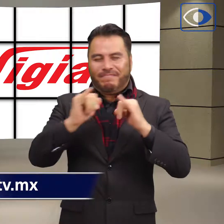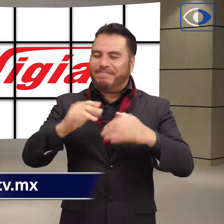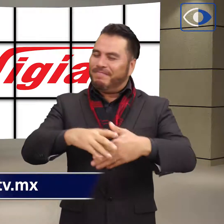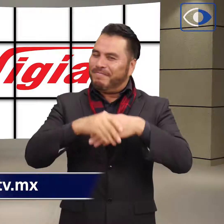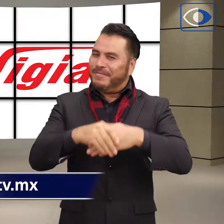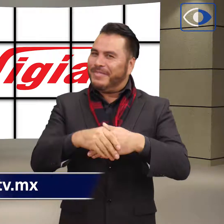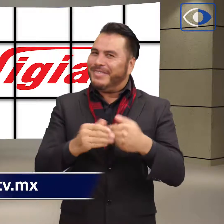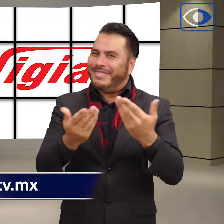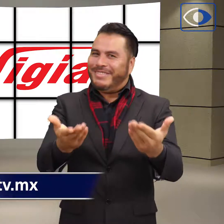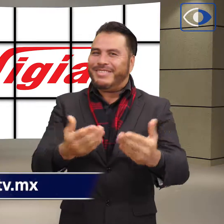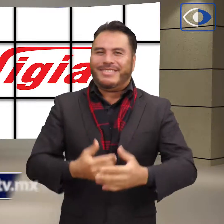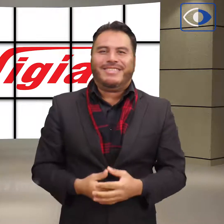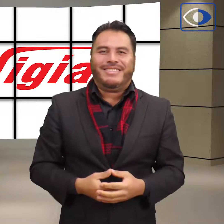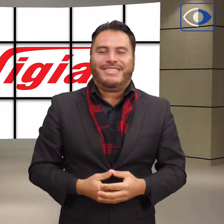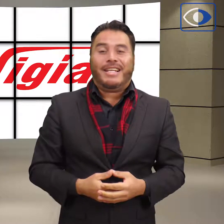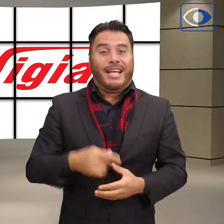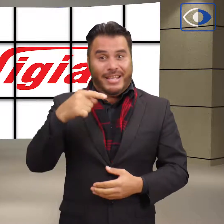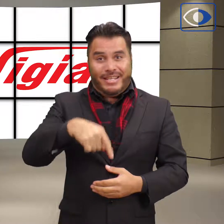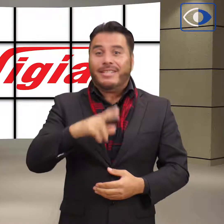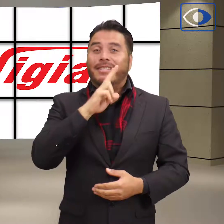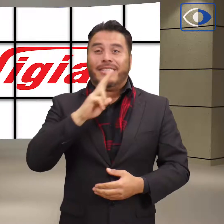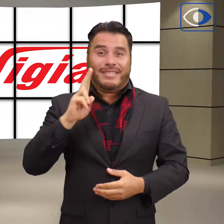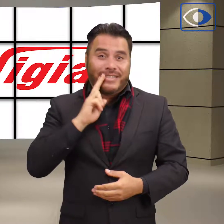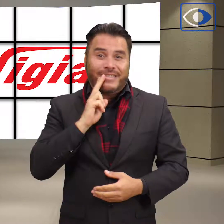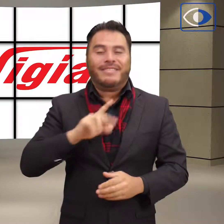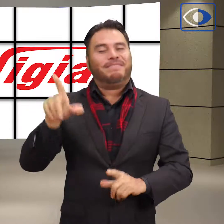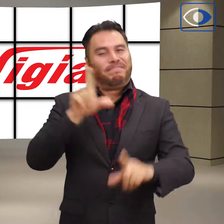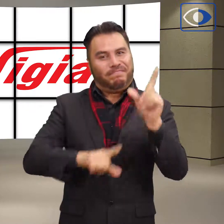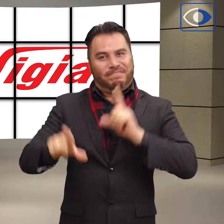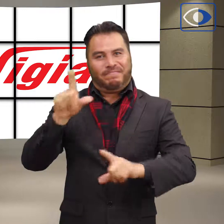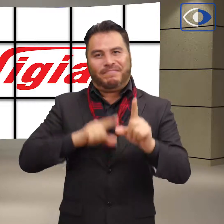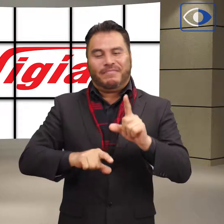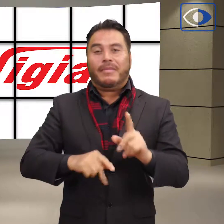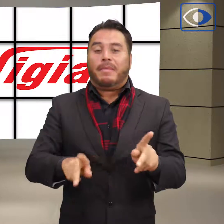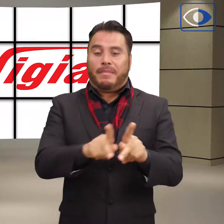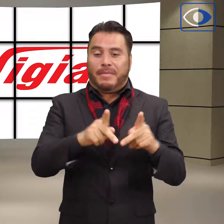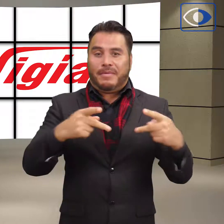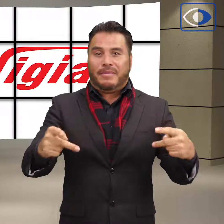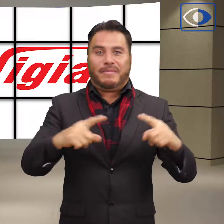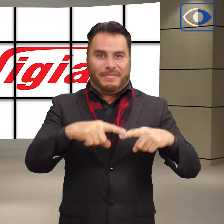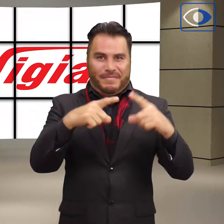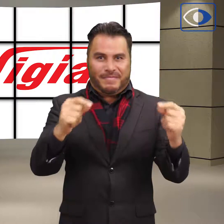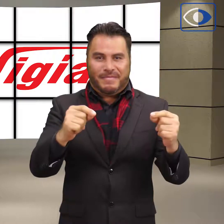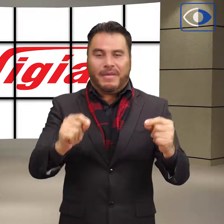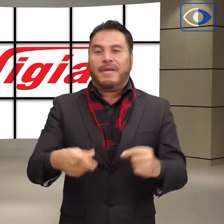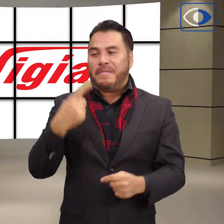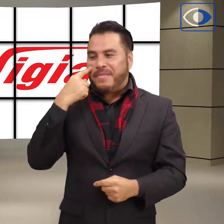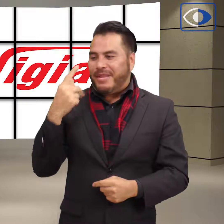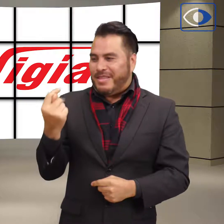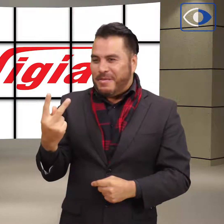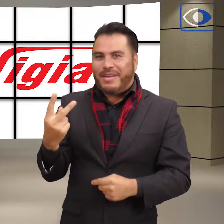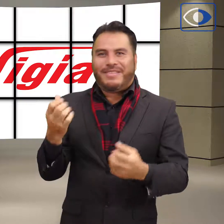Mexicana. Estas son las noticias en lengua de señas que el periódico El Vigía y la Mira TV traemos para ti.